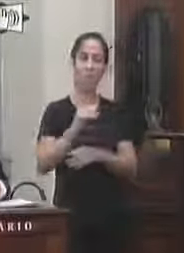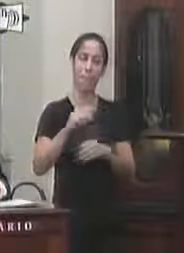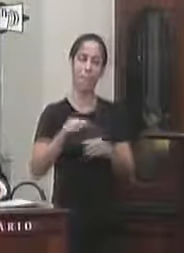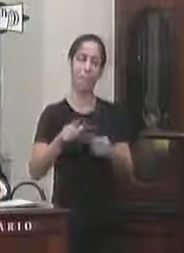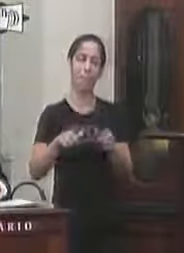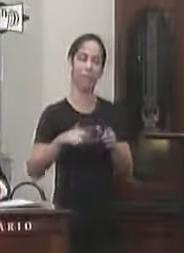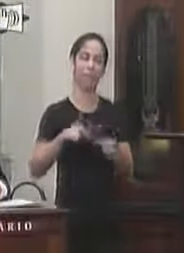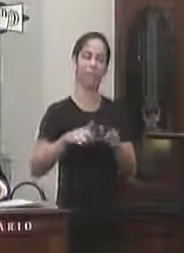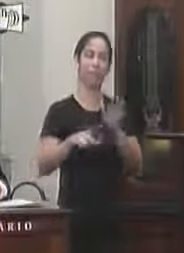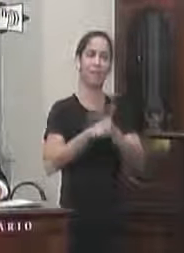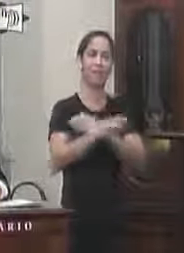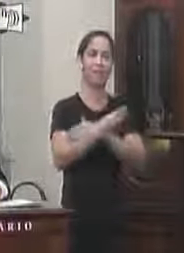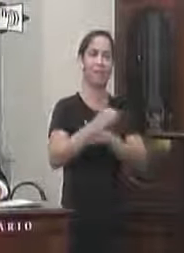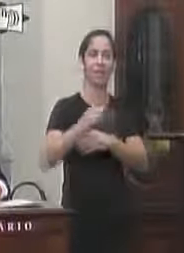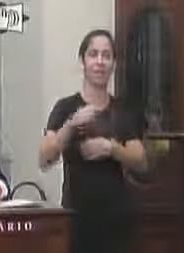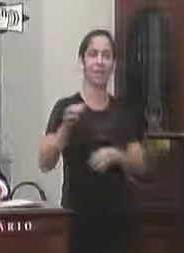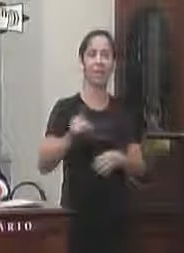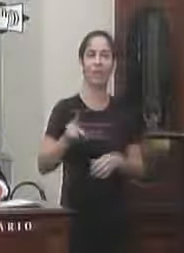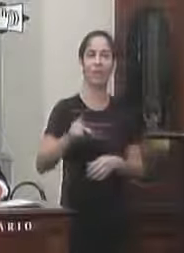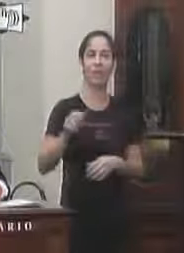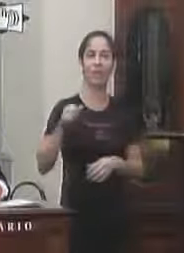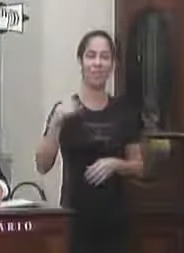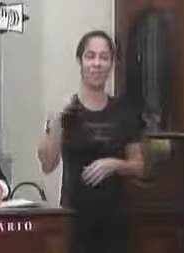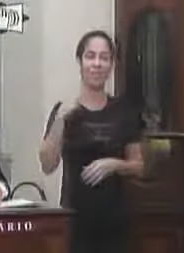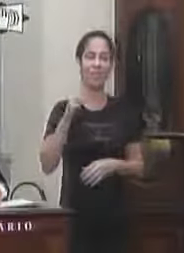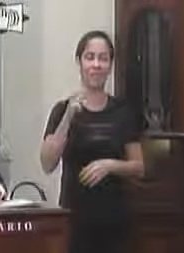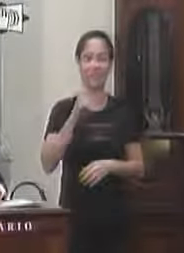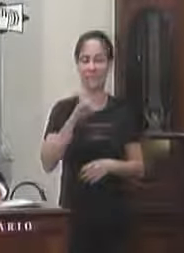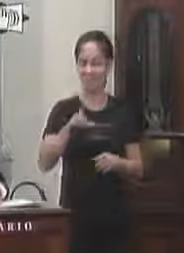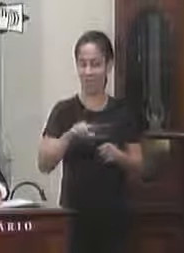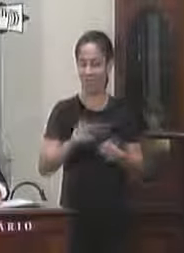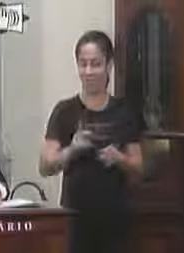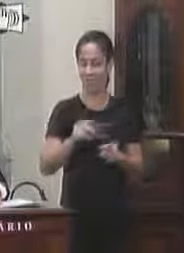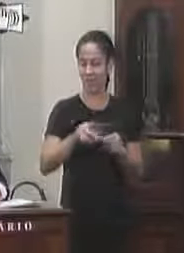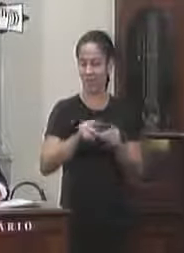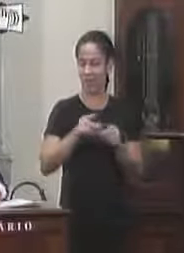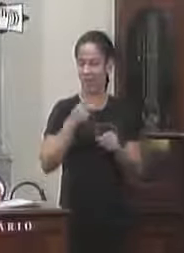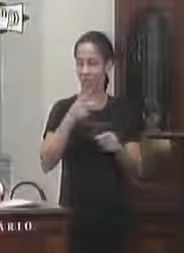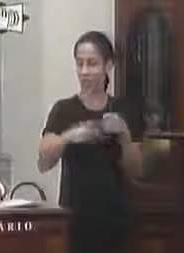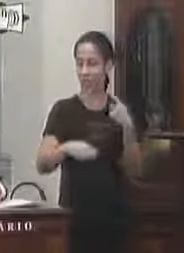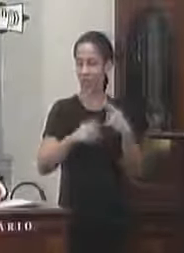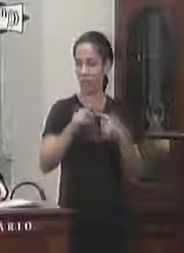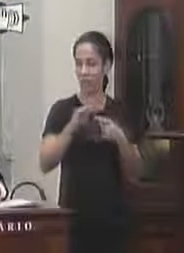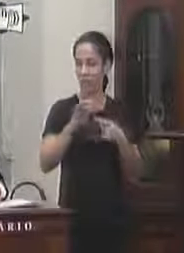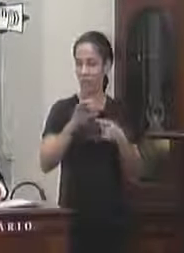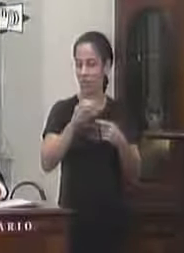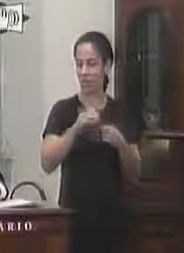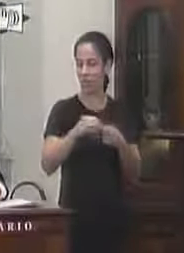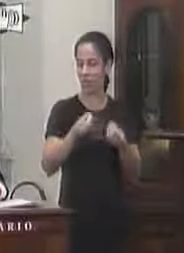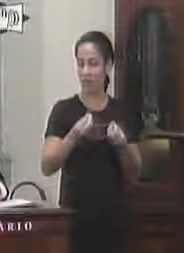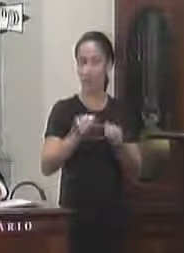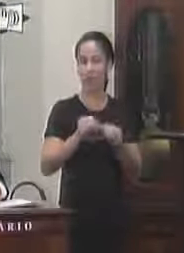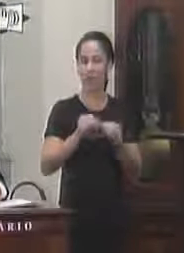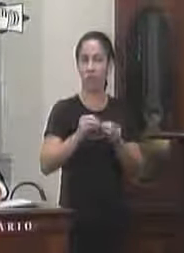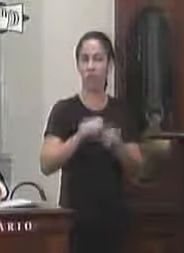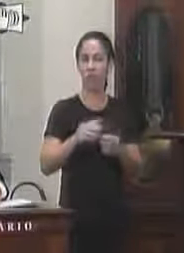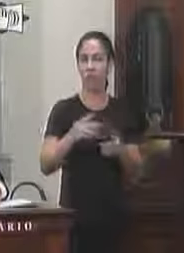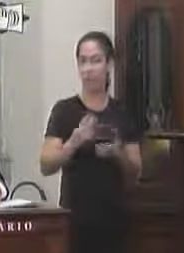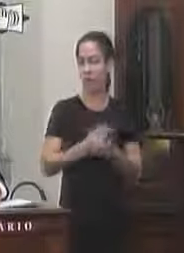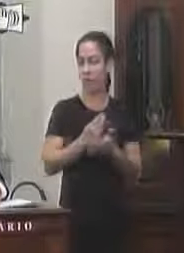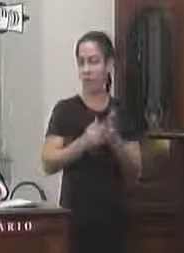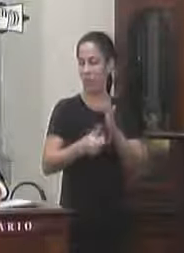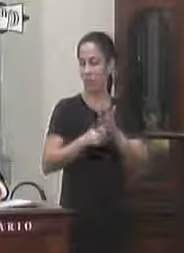3077 do vereador professor Rafael sustenta em suas razões de veto que a inconstitucionalidade formal por vício de